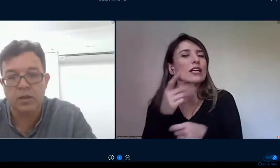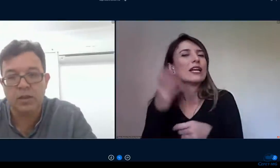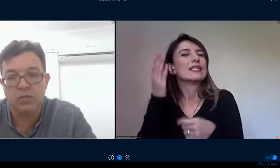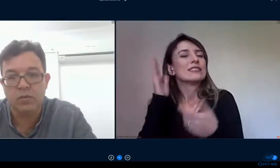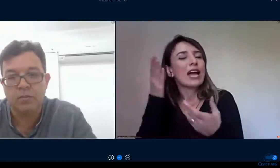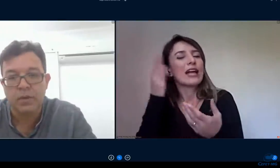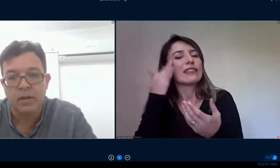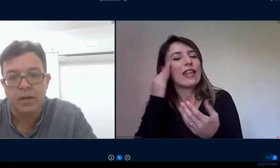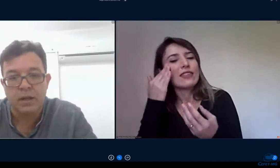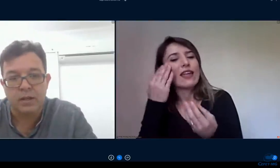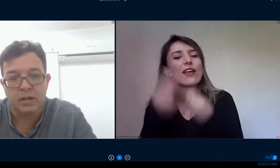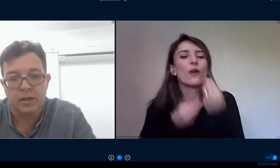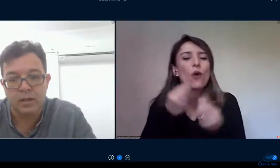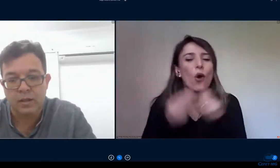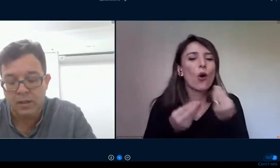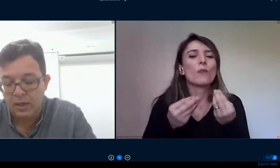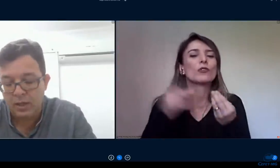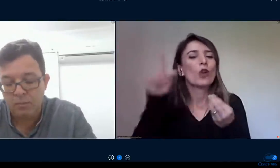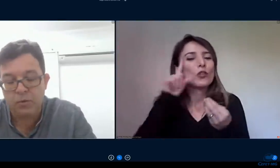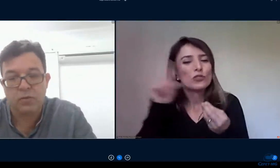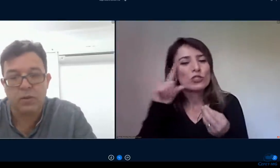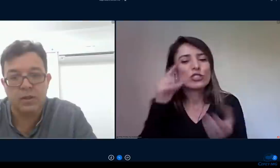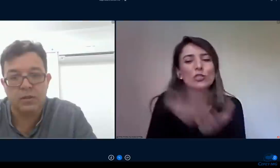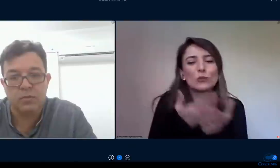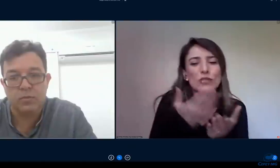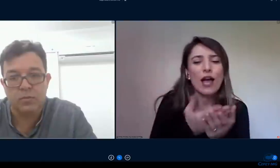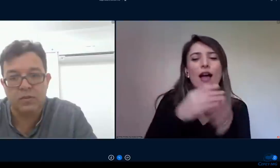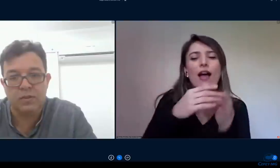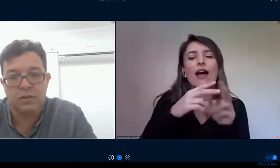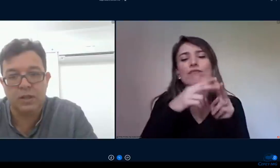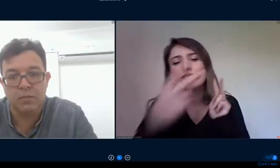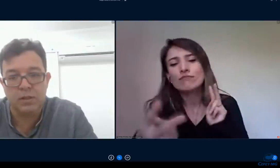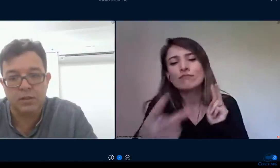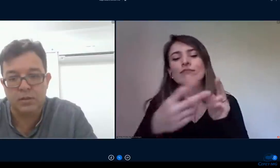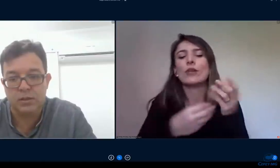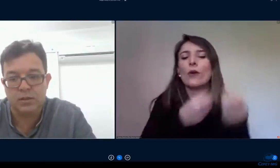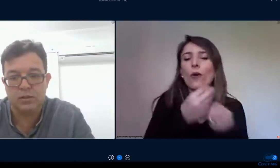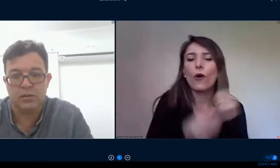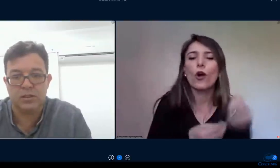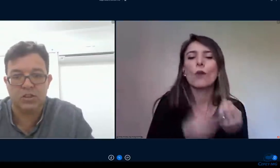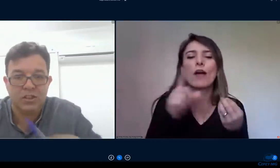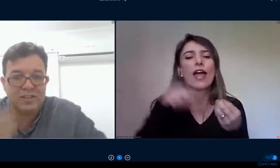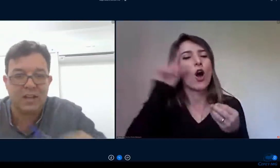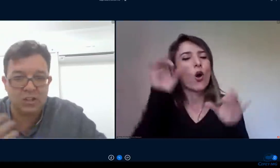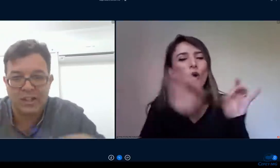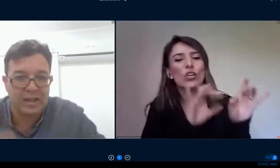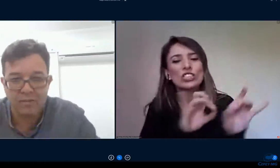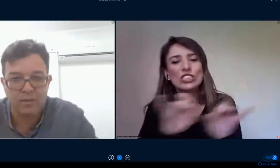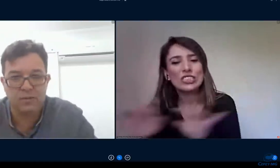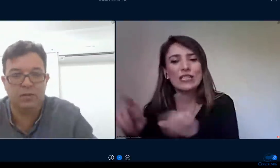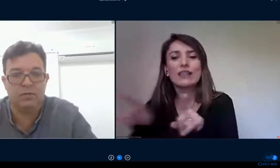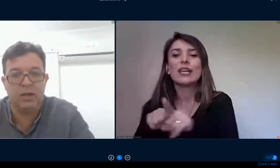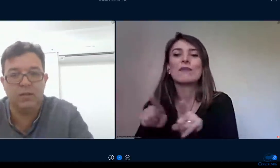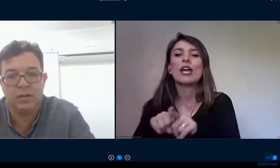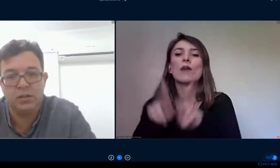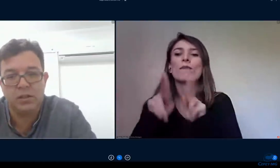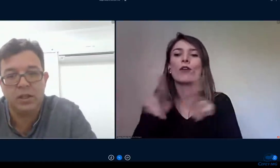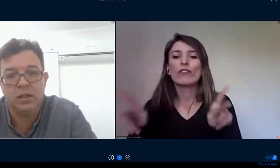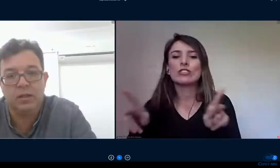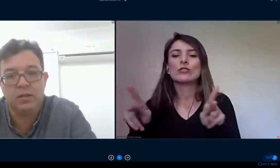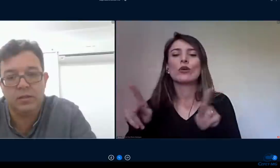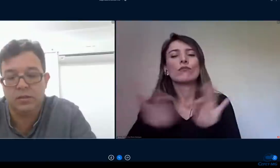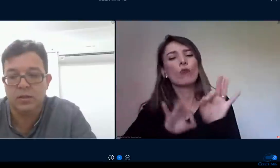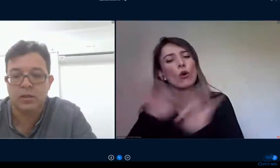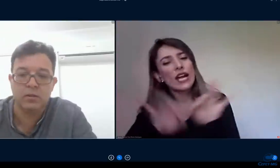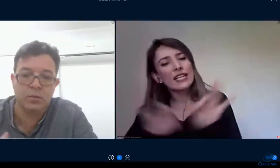no início é que acabou se tornando um sistema de entrega de tarefas não é isso que a gente